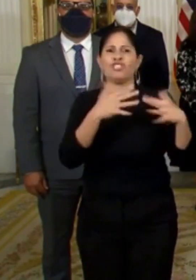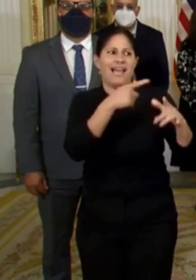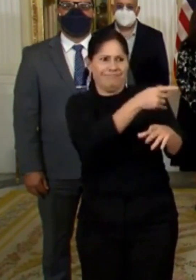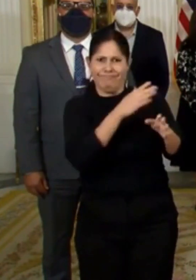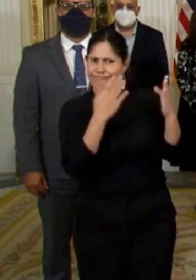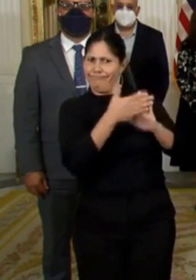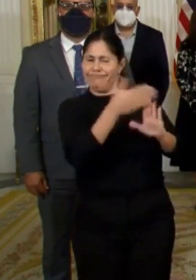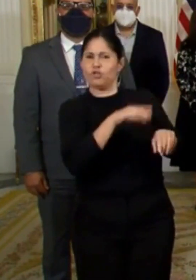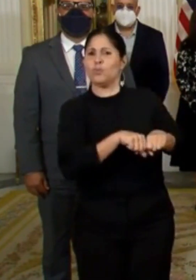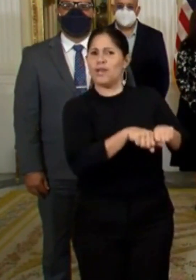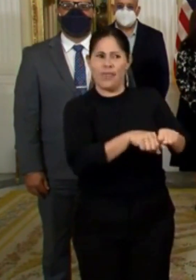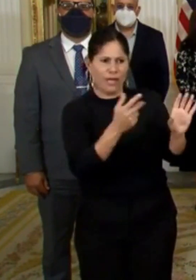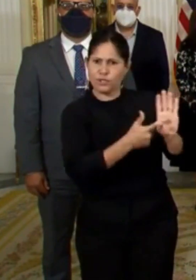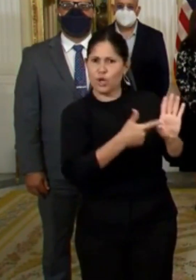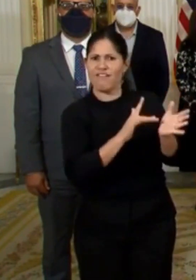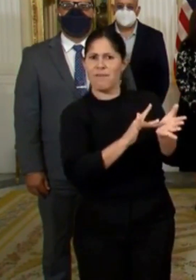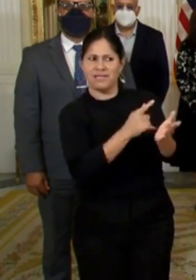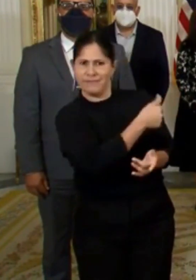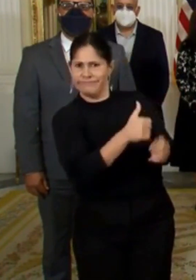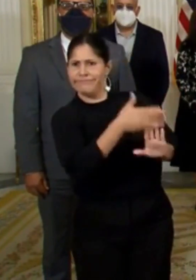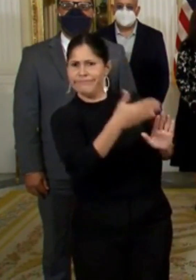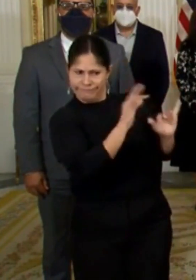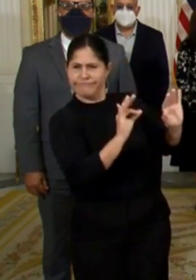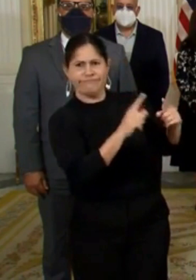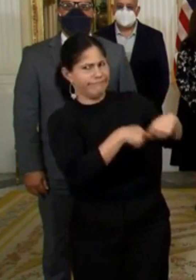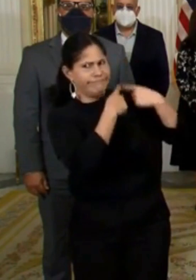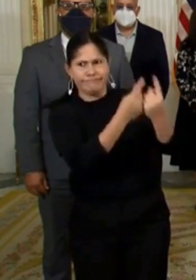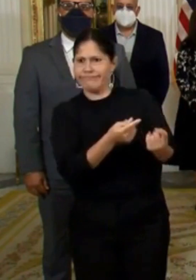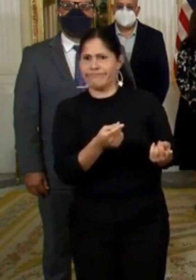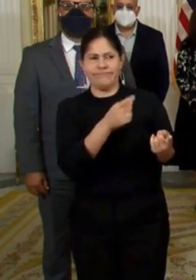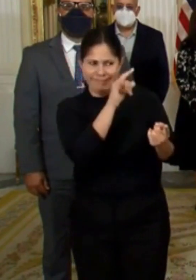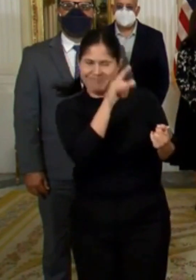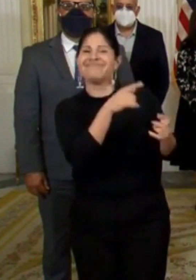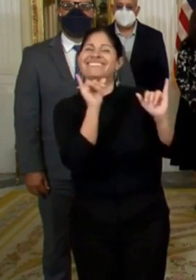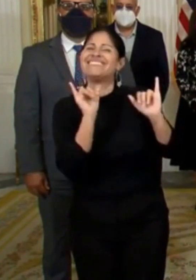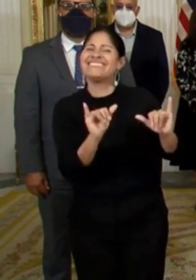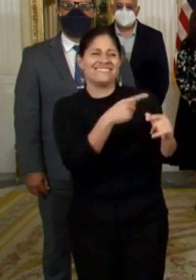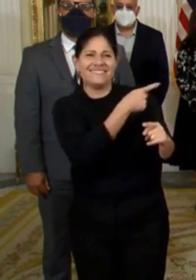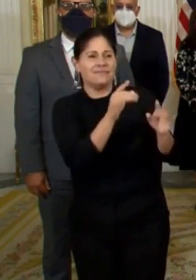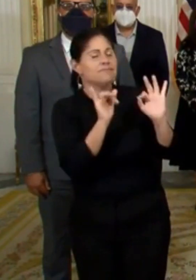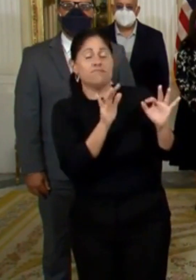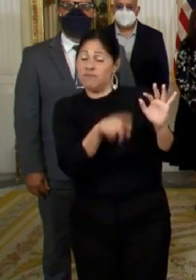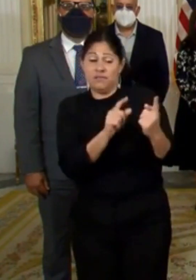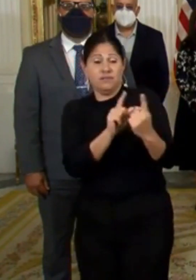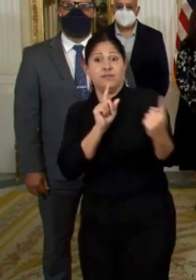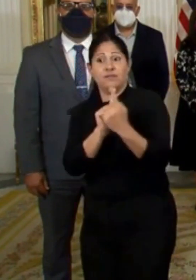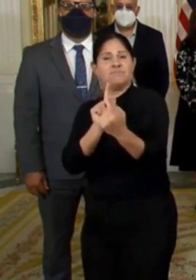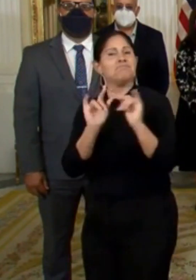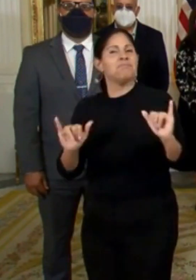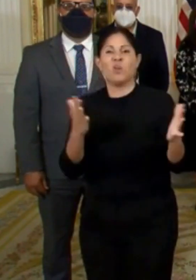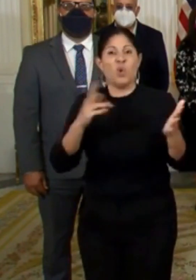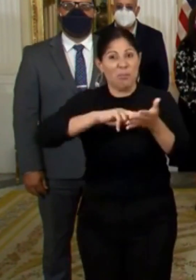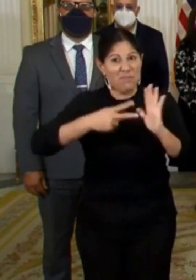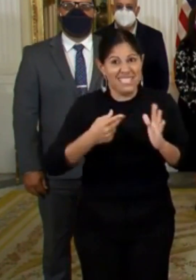gasolineras, no altera nuestra responsabilidad del distanciamiento social. Con eso queremos decir que el lockdown